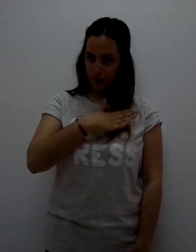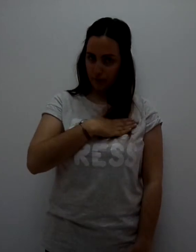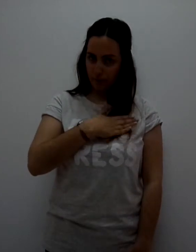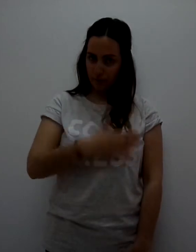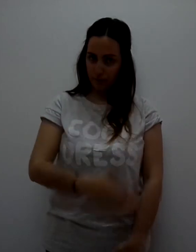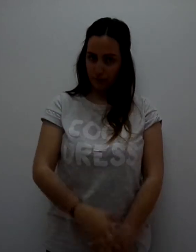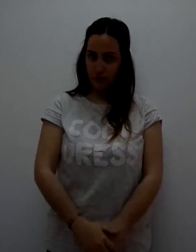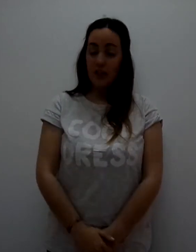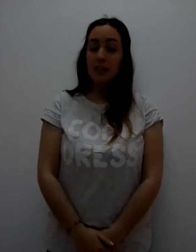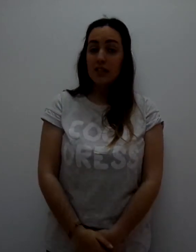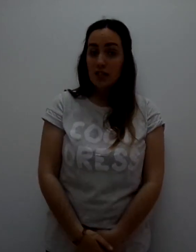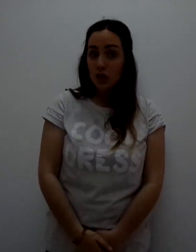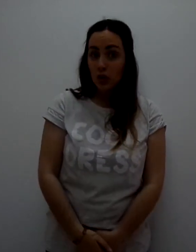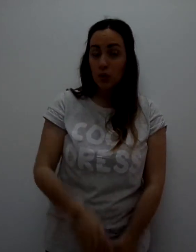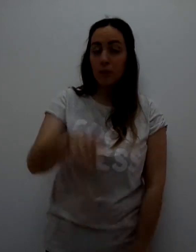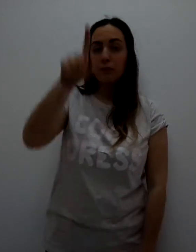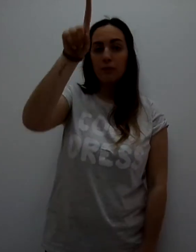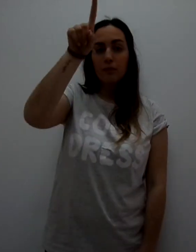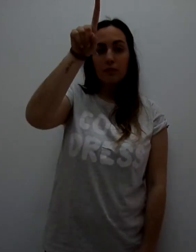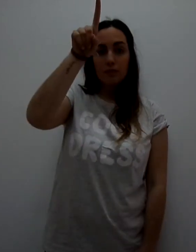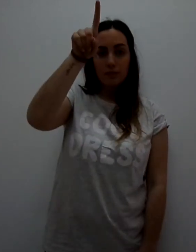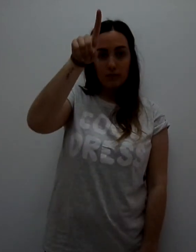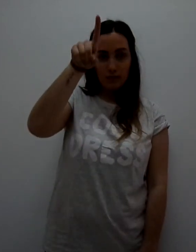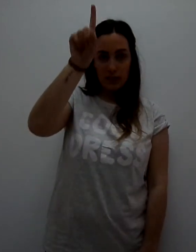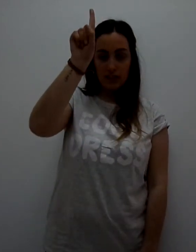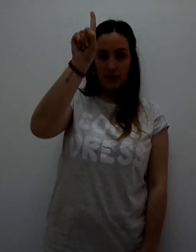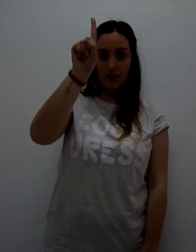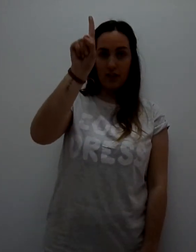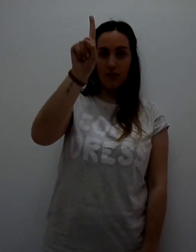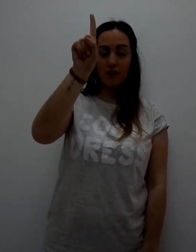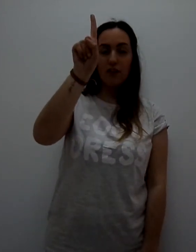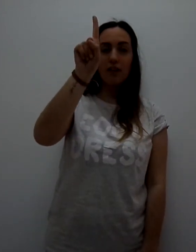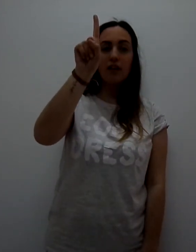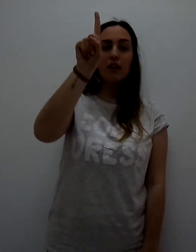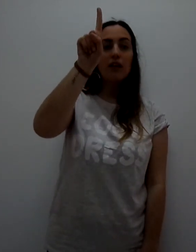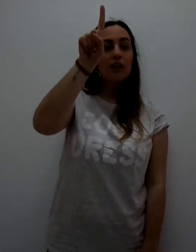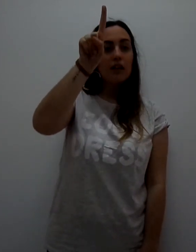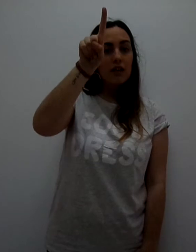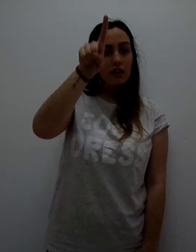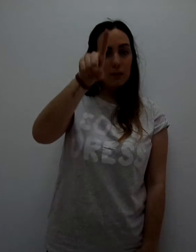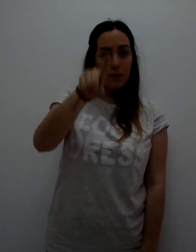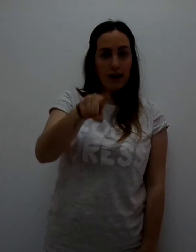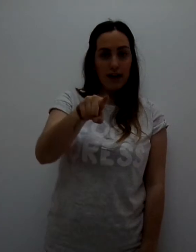Sí o no. Del índice de hacia afuera. Baja.